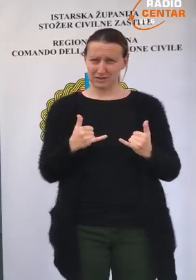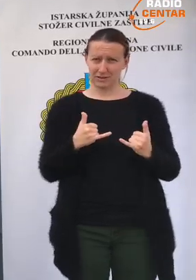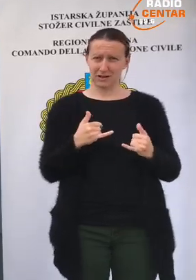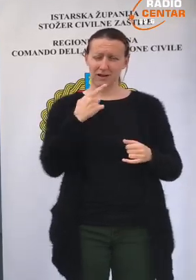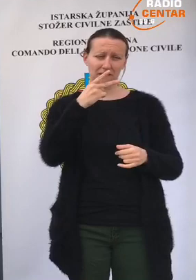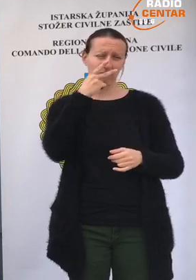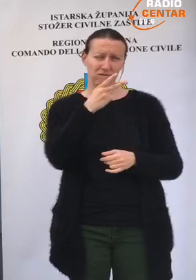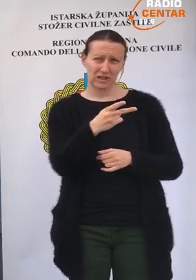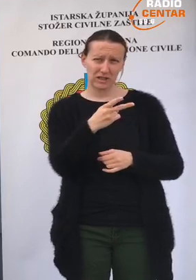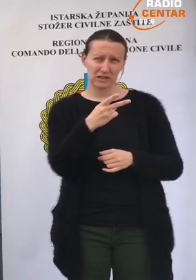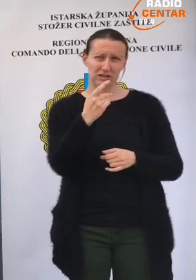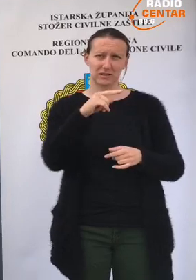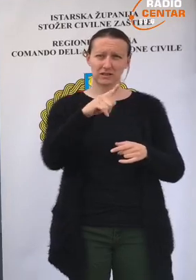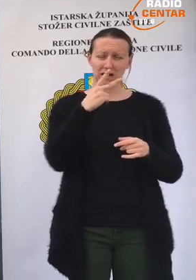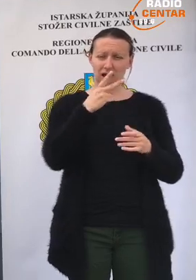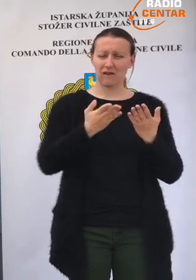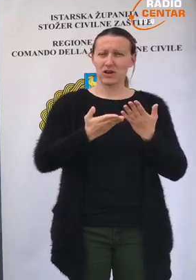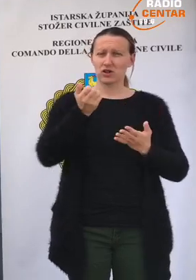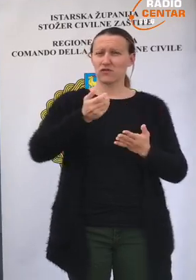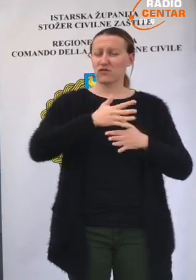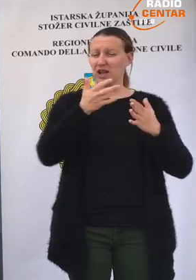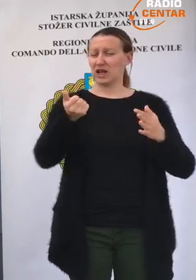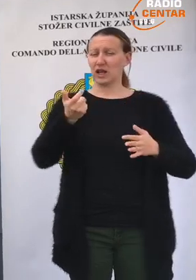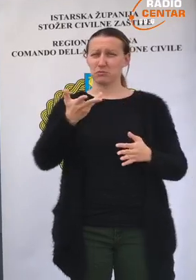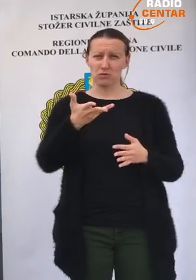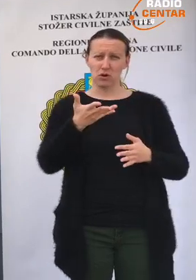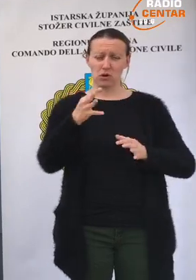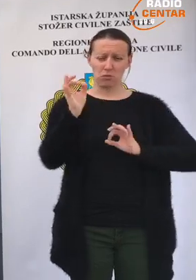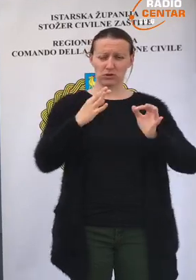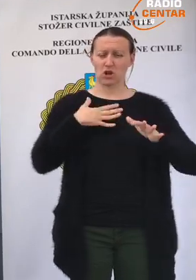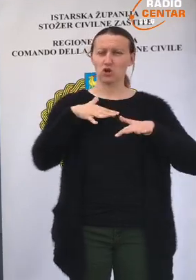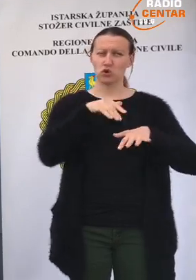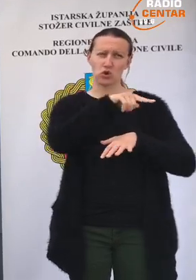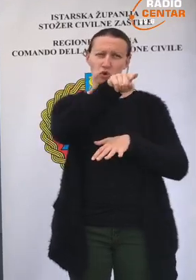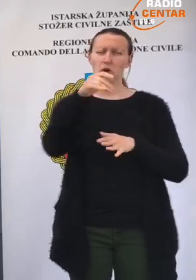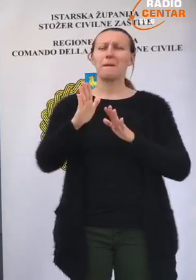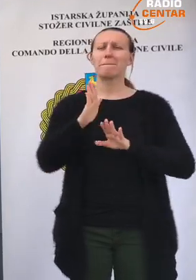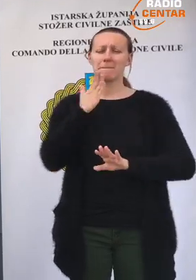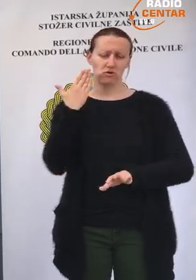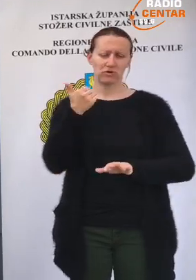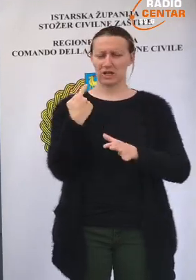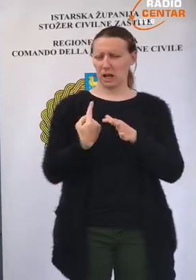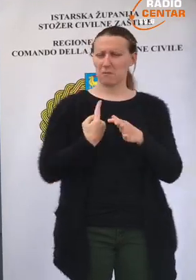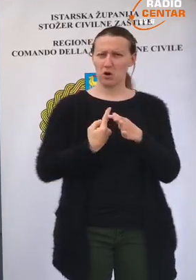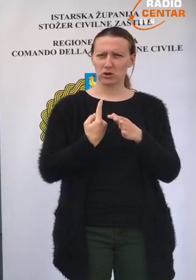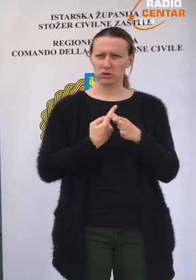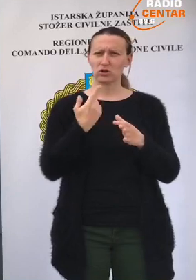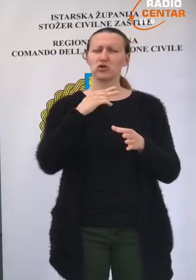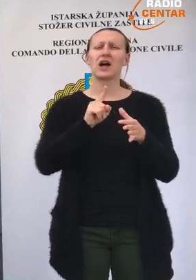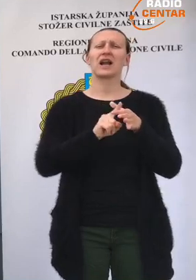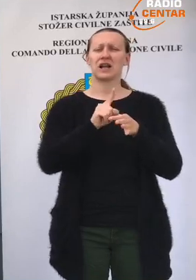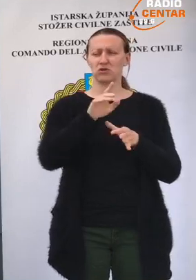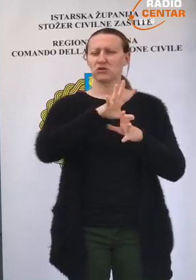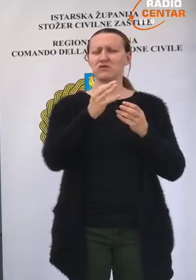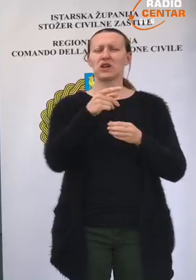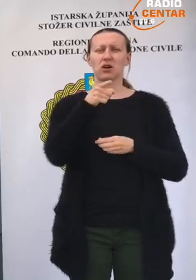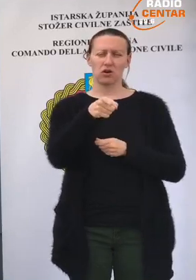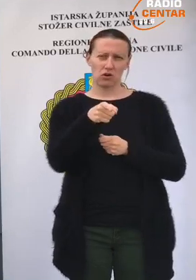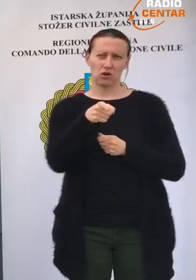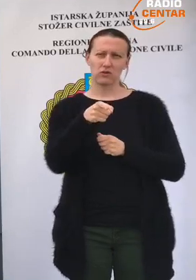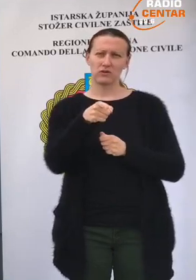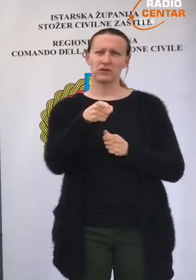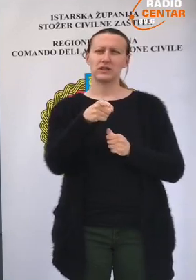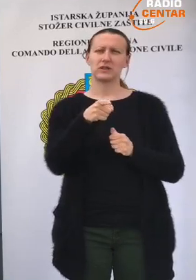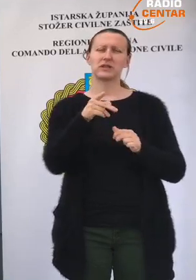i vidi se da većina, zapravo ogromna većina i postotak naših građana i poštuje mjere samoizolacije, što je rezultati svih ovih